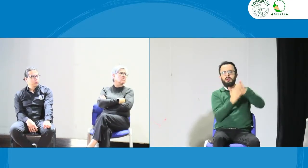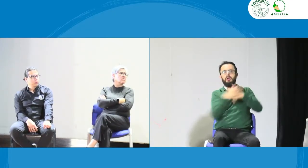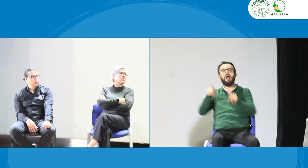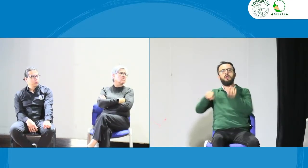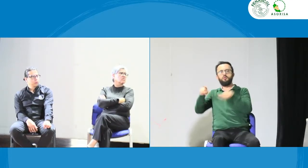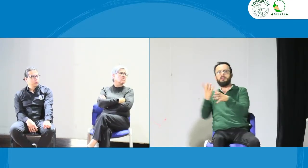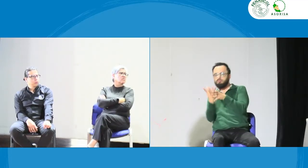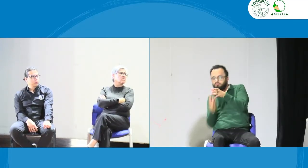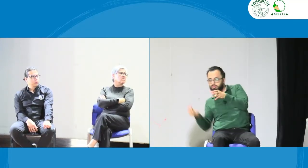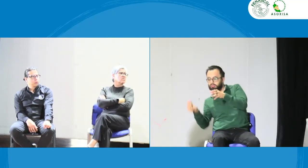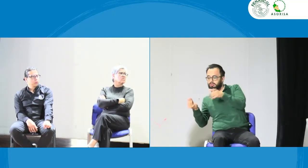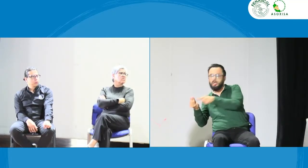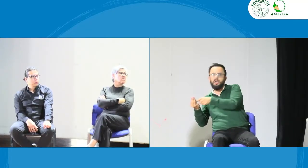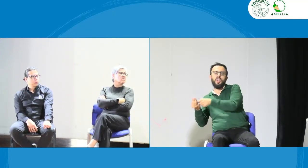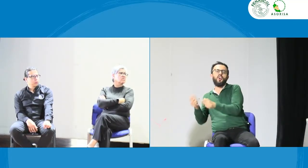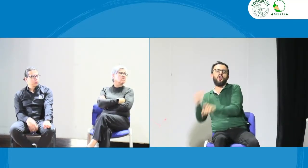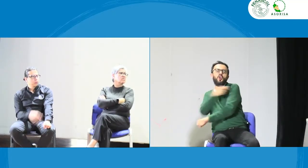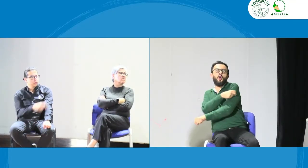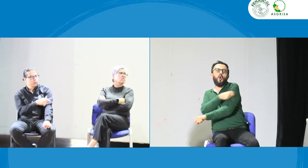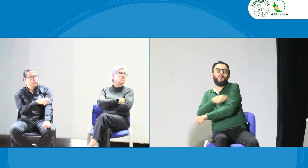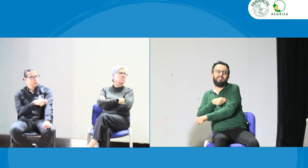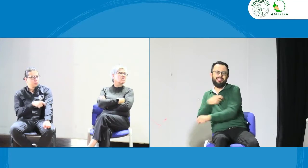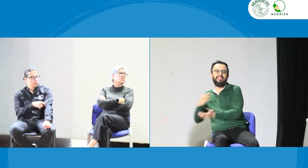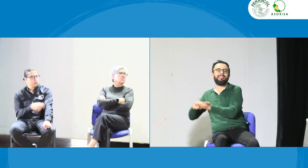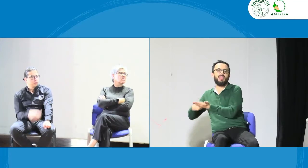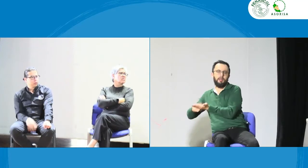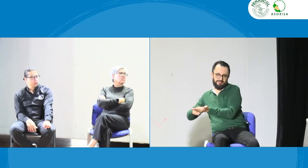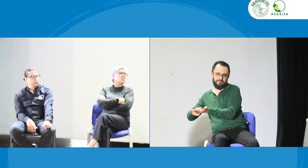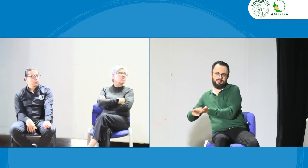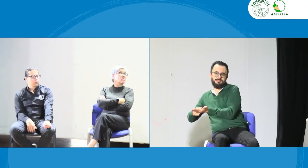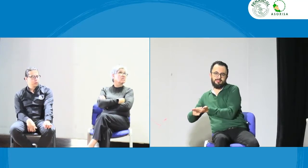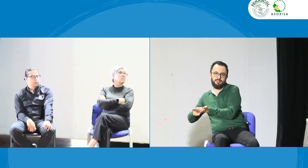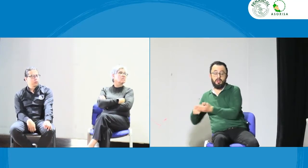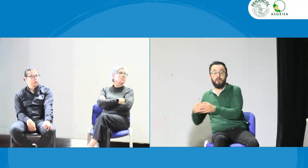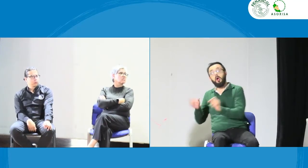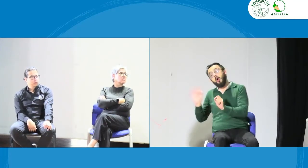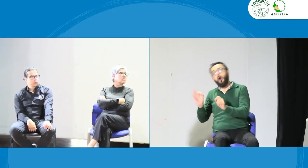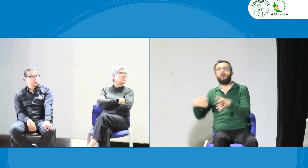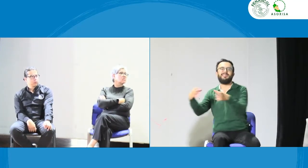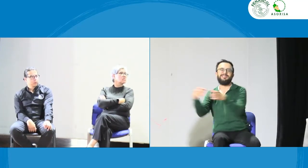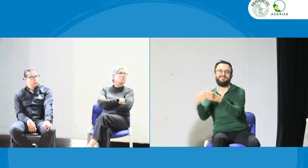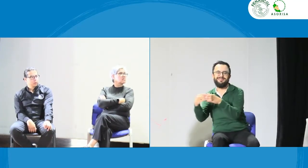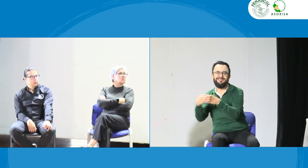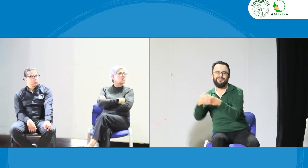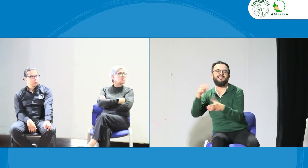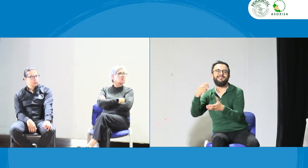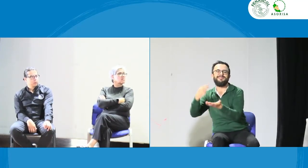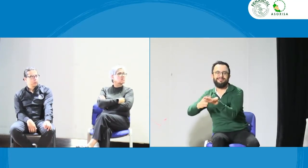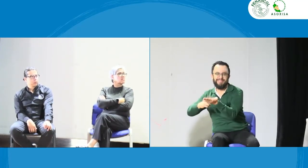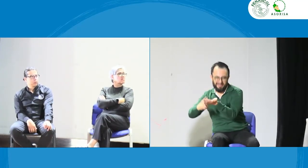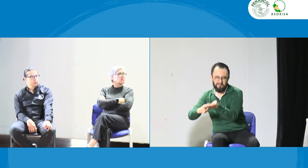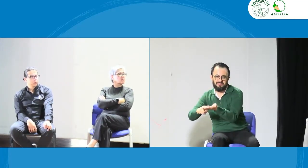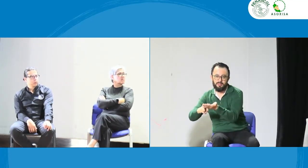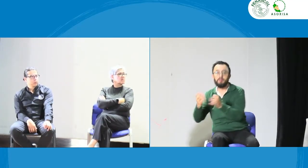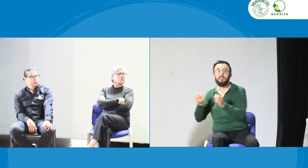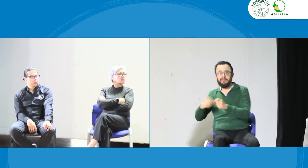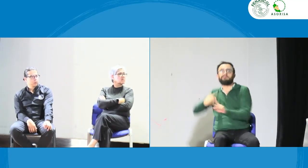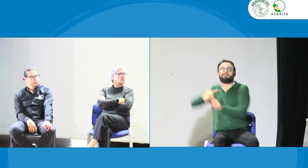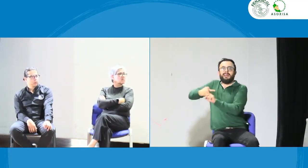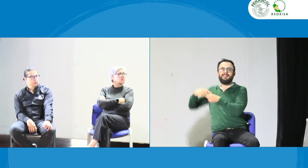obviamente las asociaciones de Sordos, algunas de ellas tienen comités de intérpretes. No todas, pero existen los comités de intérpretes,